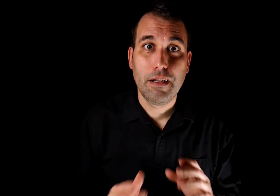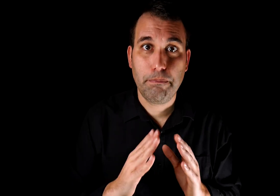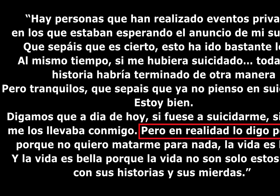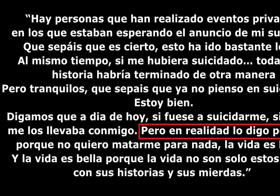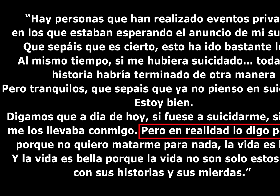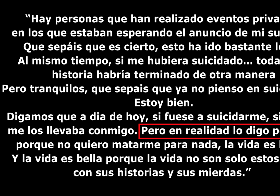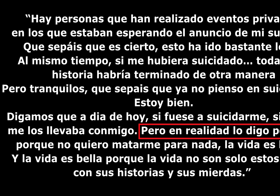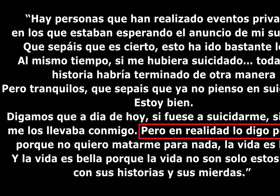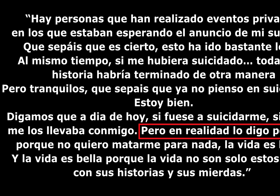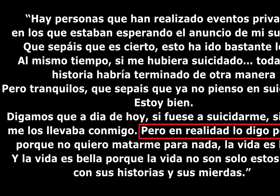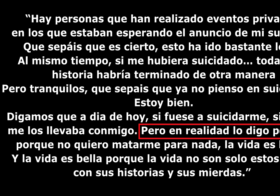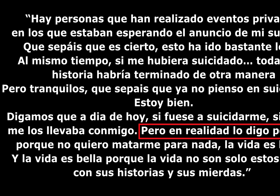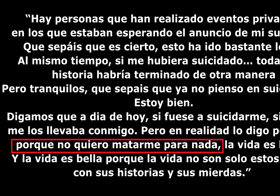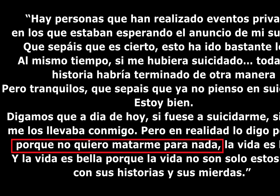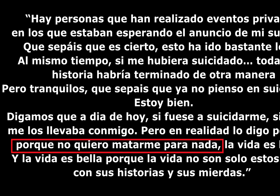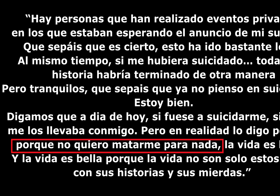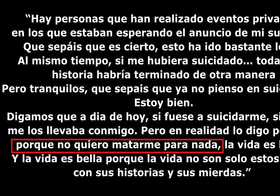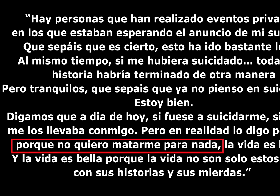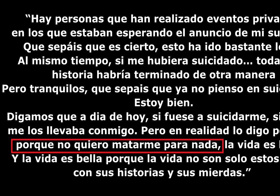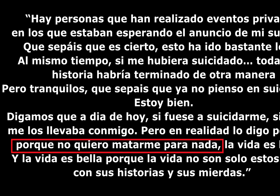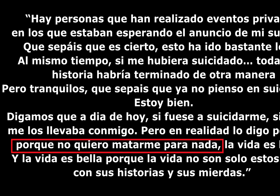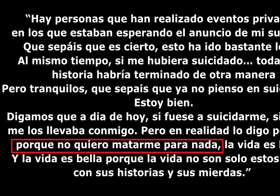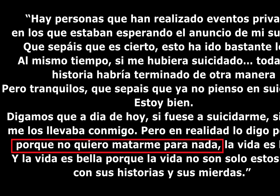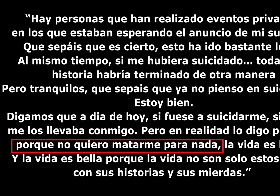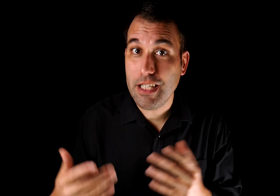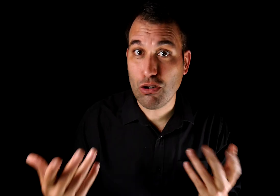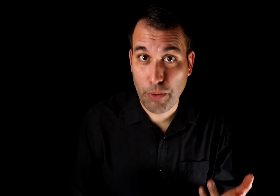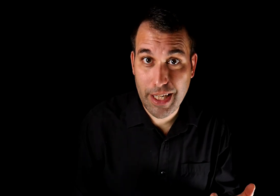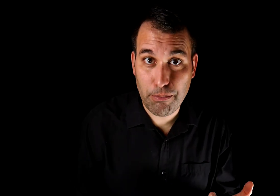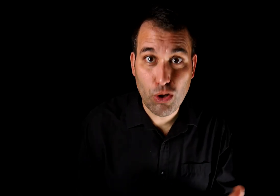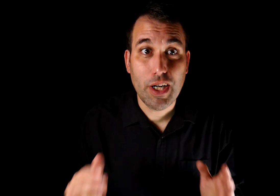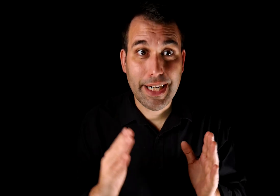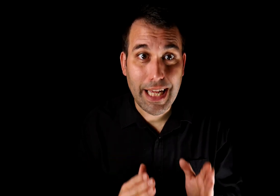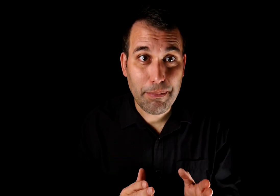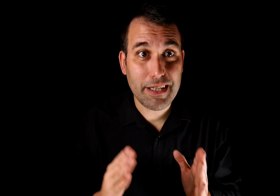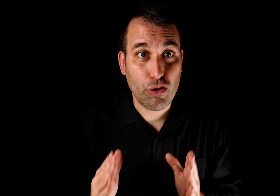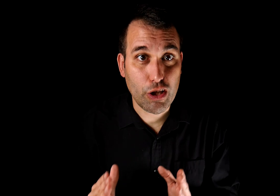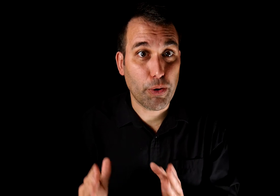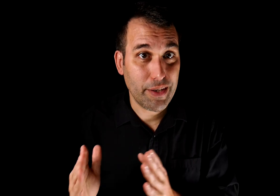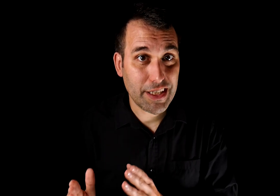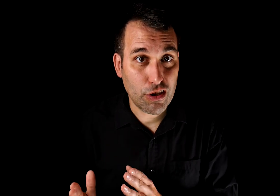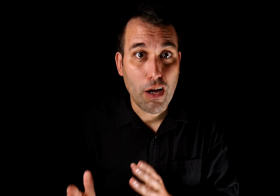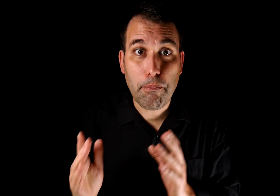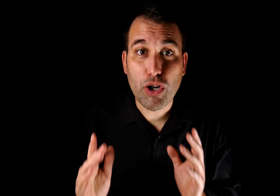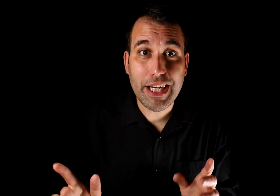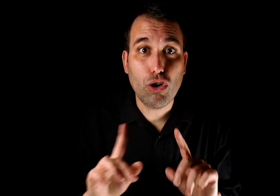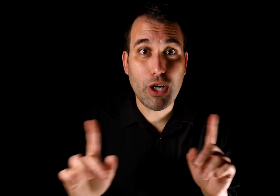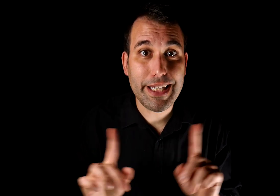pero en realidad lo digo por reír, porque no quiero matarme para nada. Y no, por ejemplo, realmente lo digo por diversión, porque no le